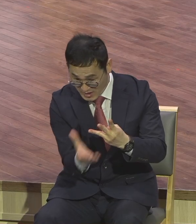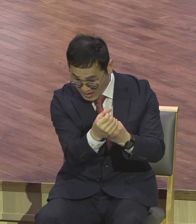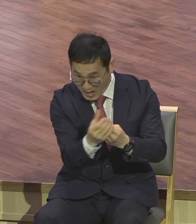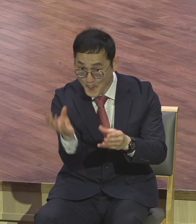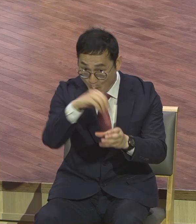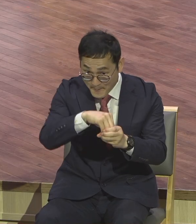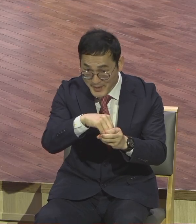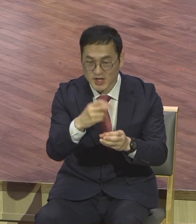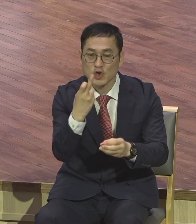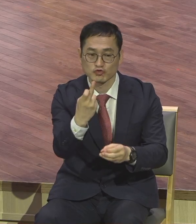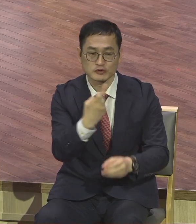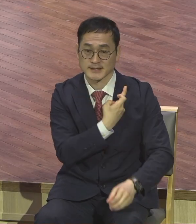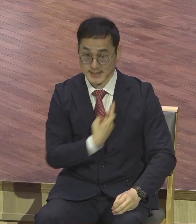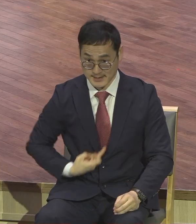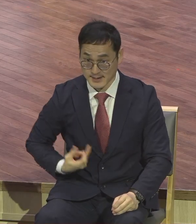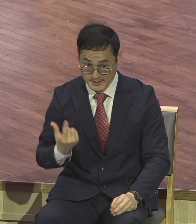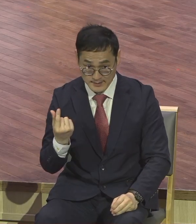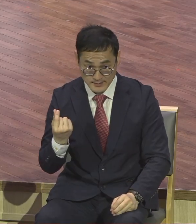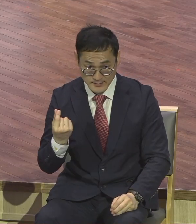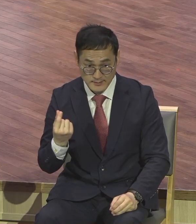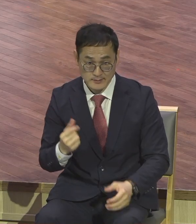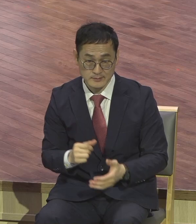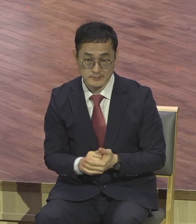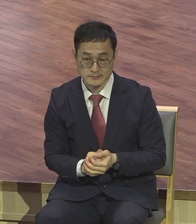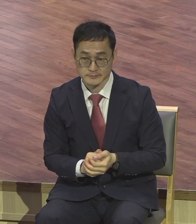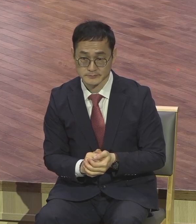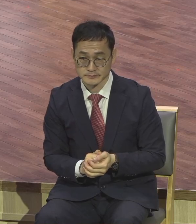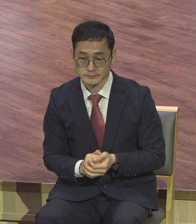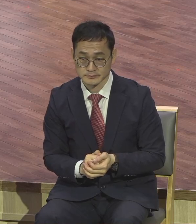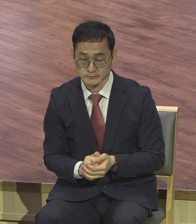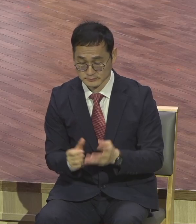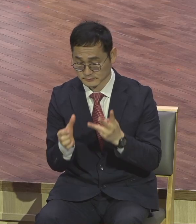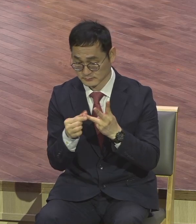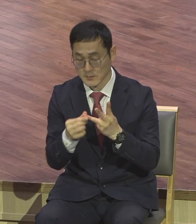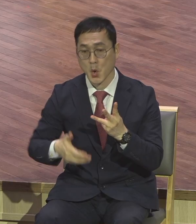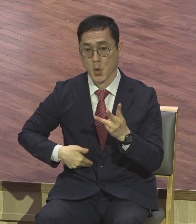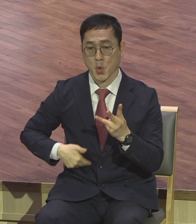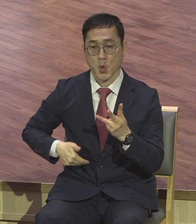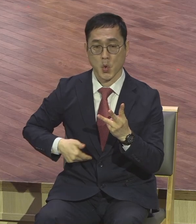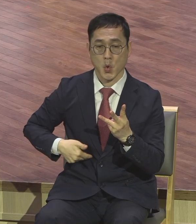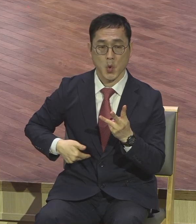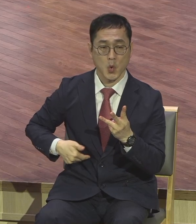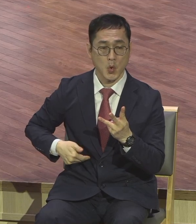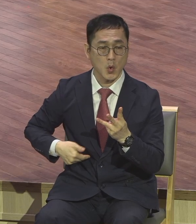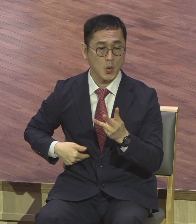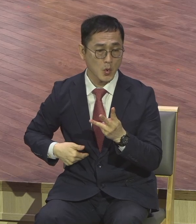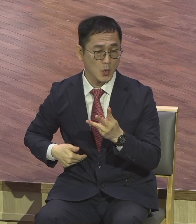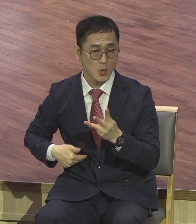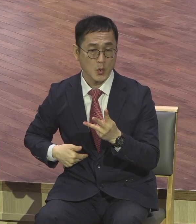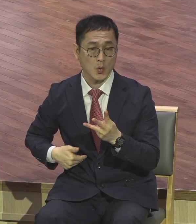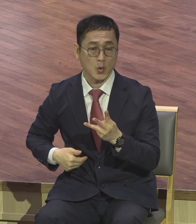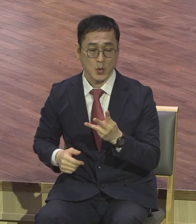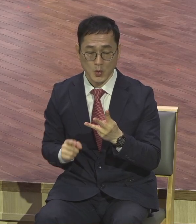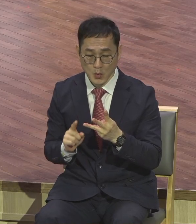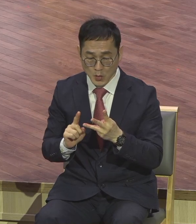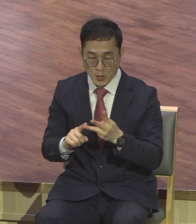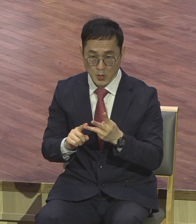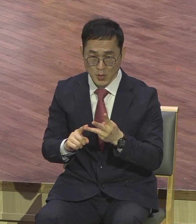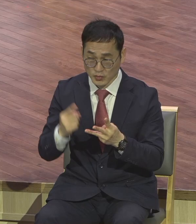중요한 말입니다. 열두 제자 다 구성이 딱 됐잖아요. 그래서 눈에 보이든 안